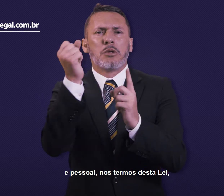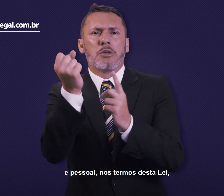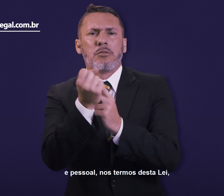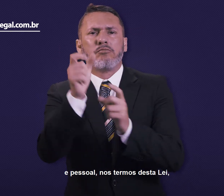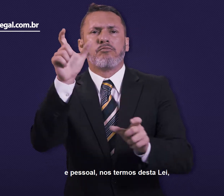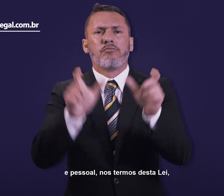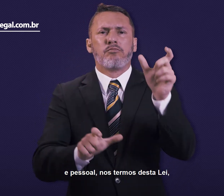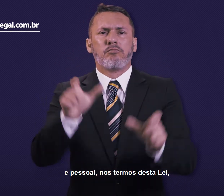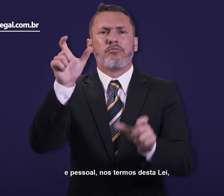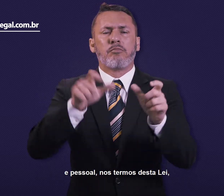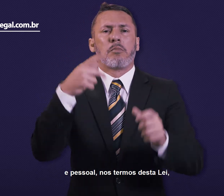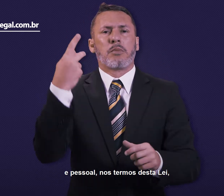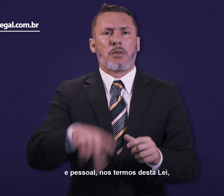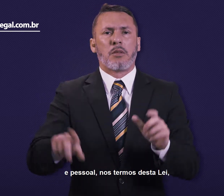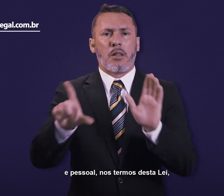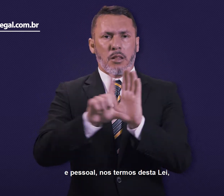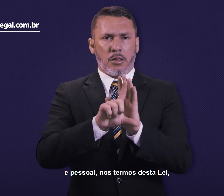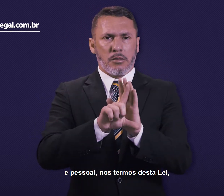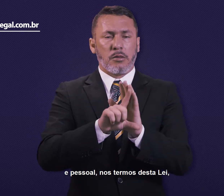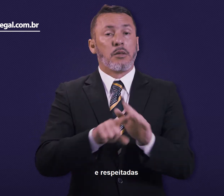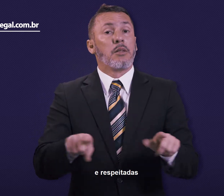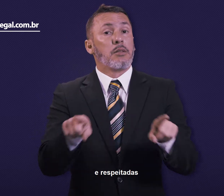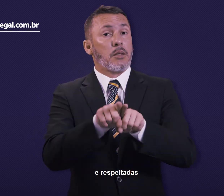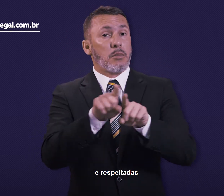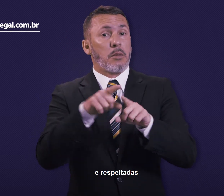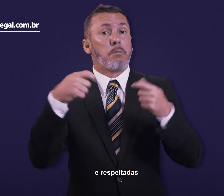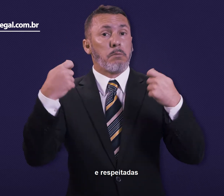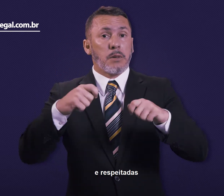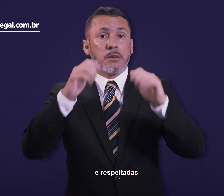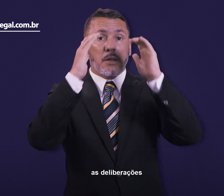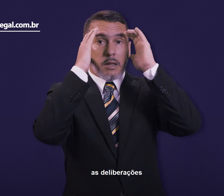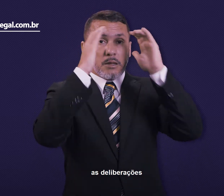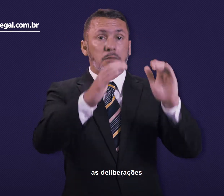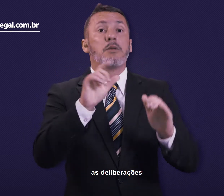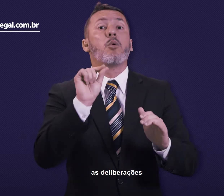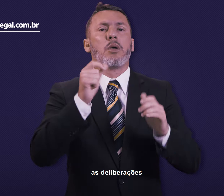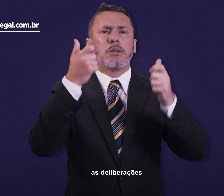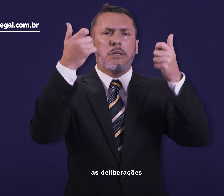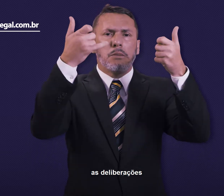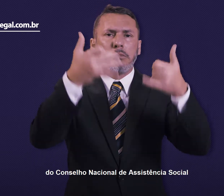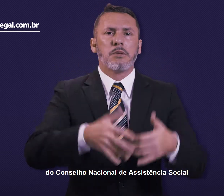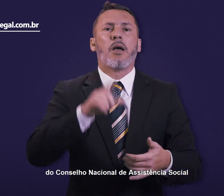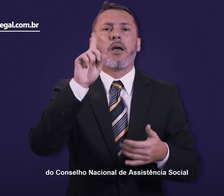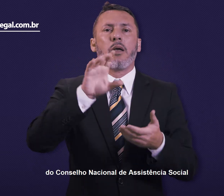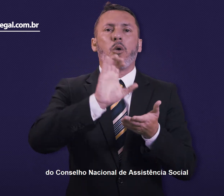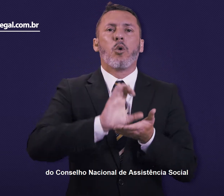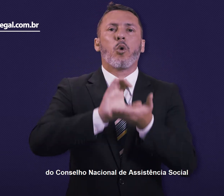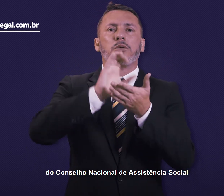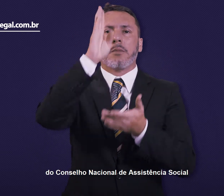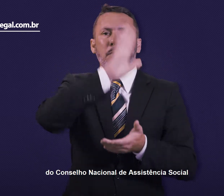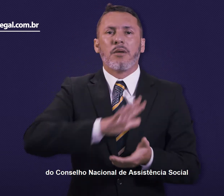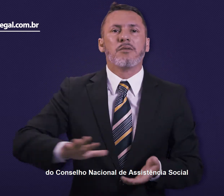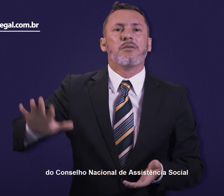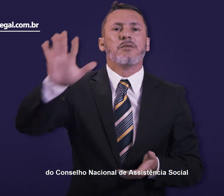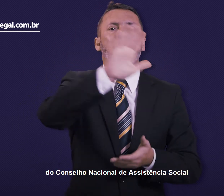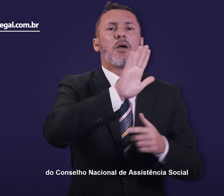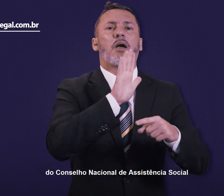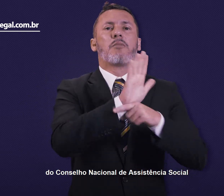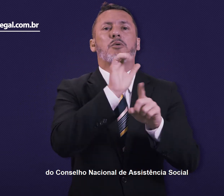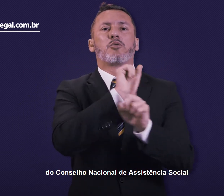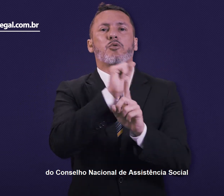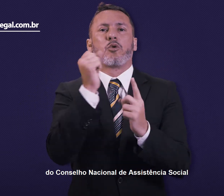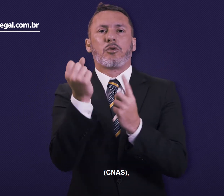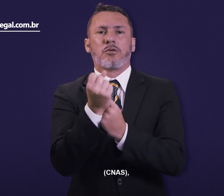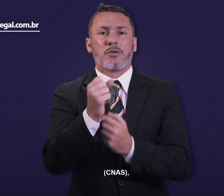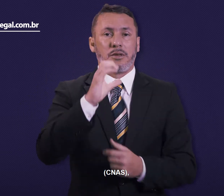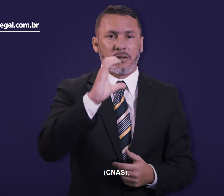e pessoal nos termos desta lei e respeitadas as deliberações do Conselho Nacional de Assistência